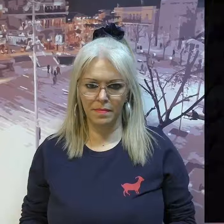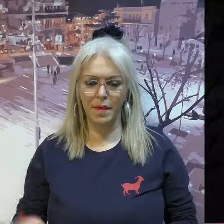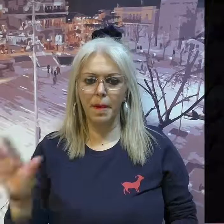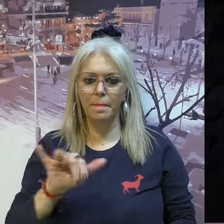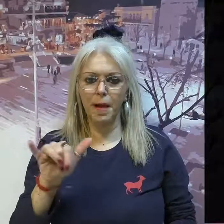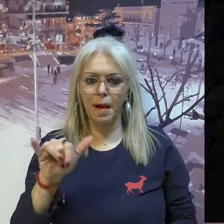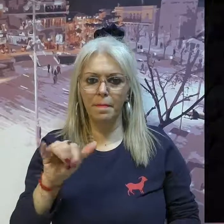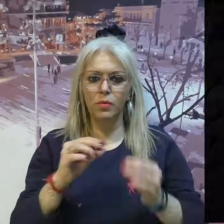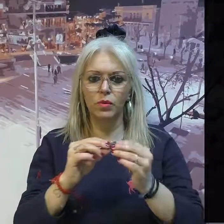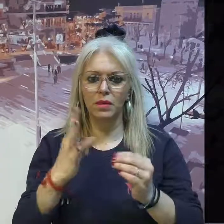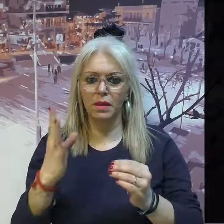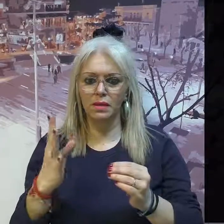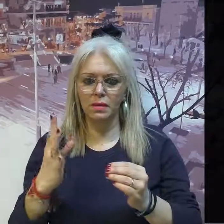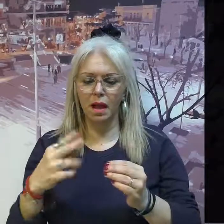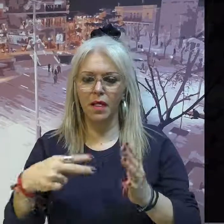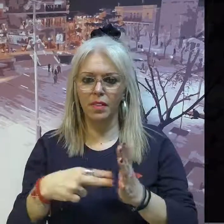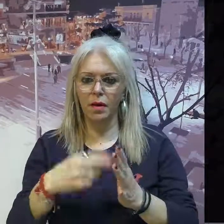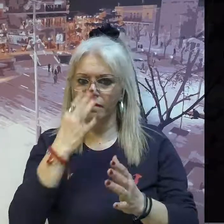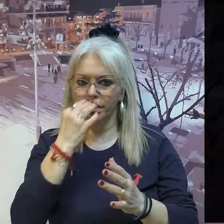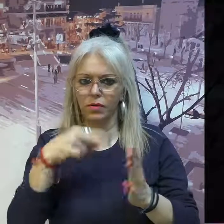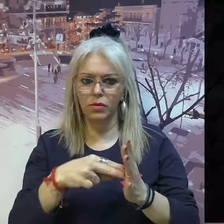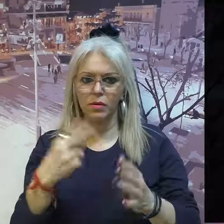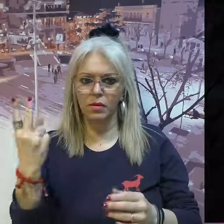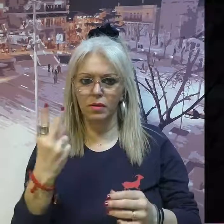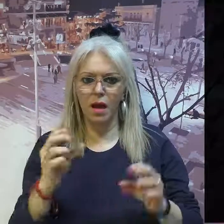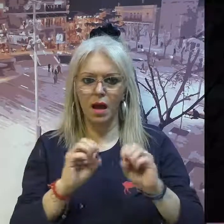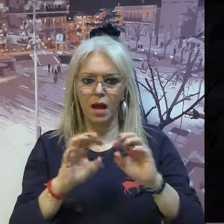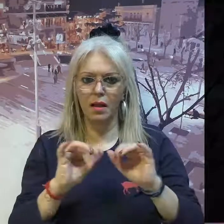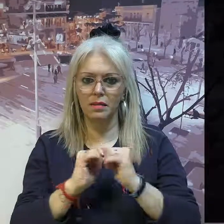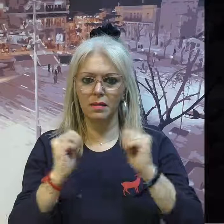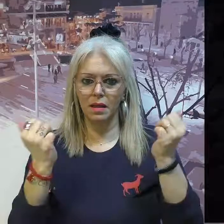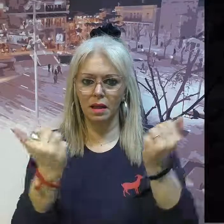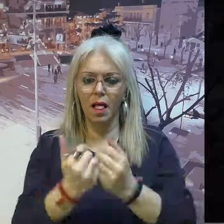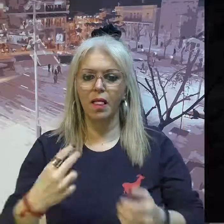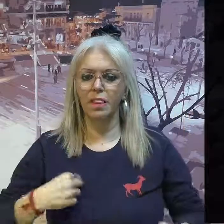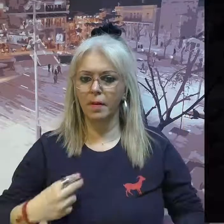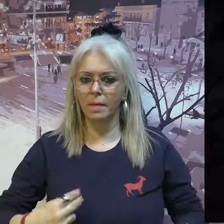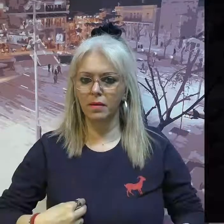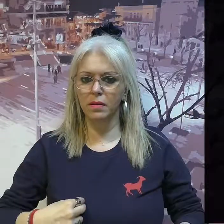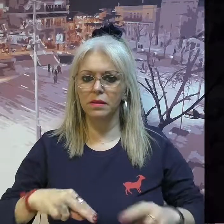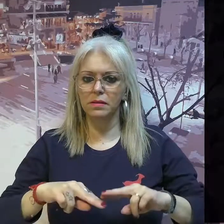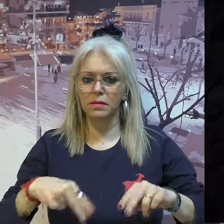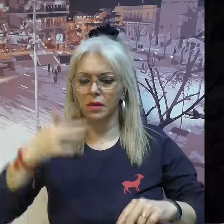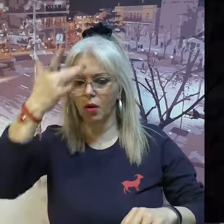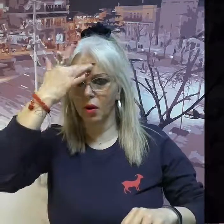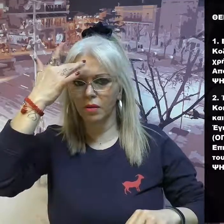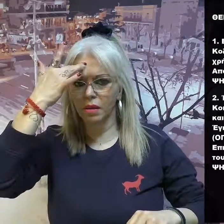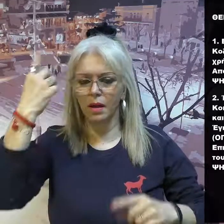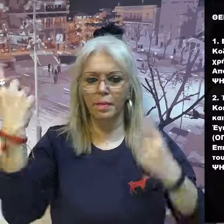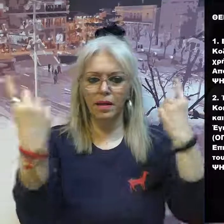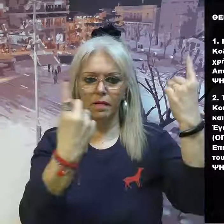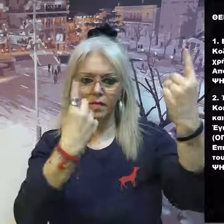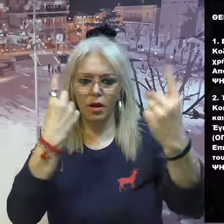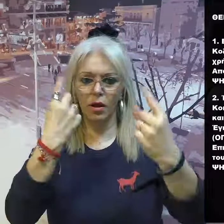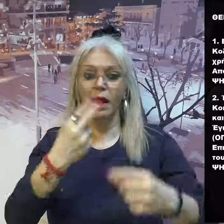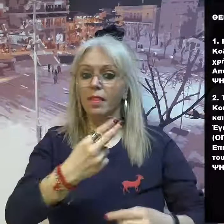5.24 Δευτέρο 2022 Έκτακτη συνεδρία στη Δημοτικού Συμβουλίου Κοζάνης Διαπεριφοράς Θέματα